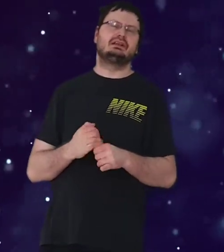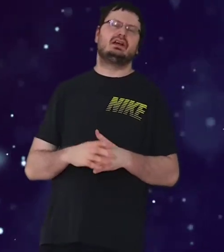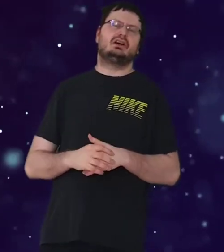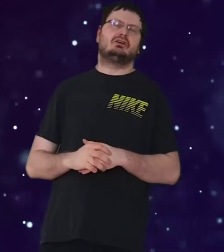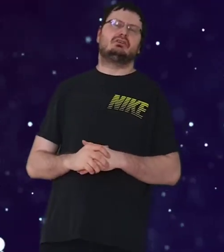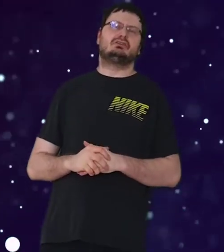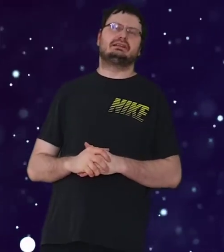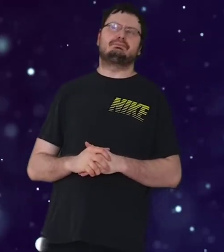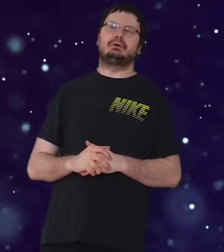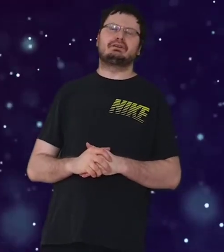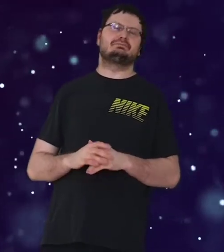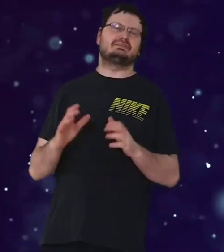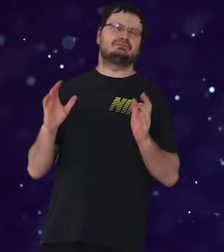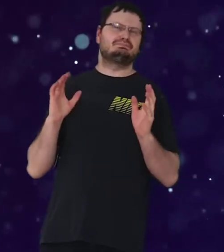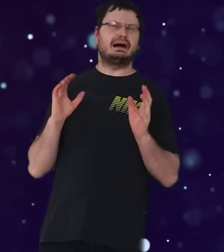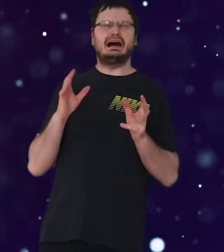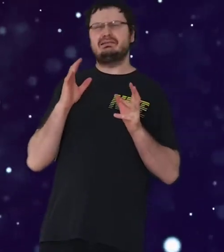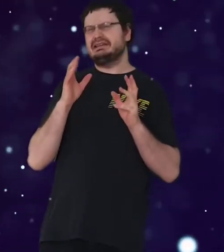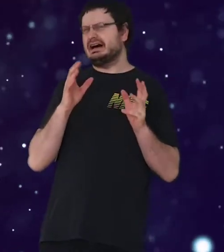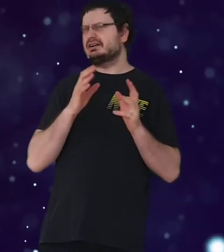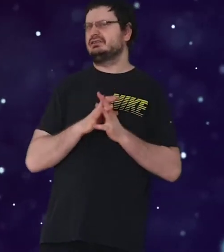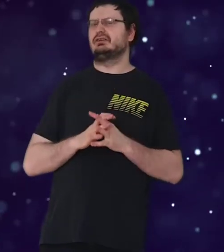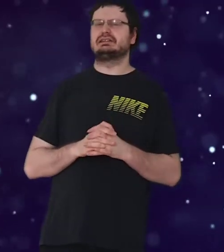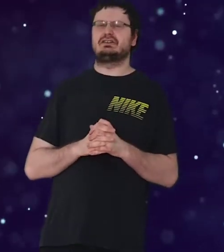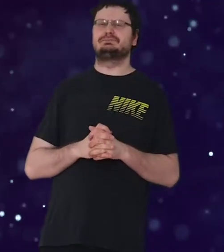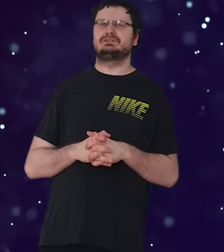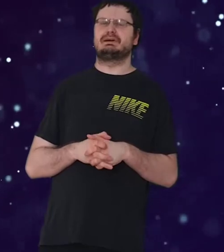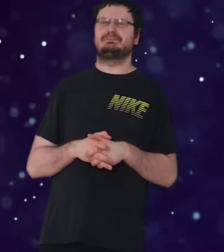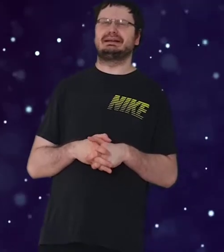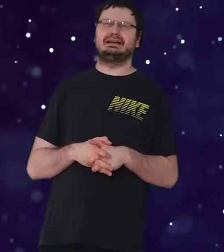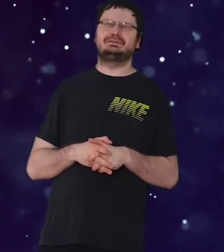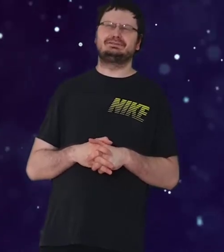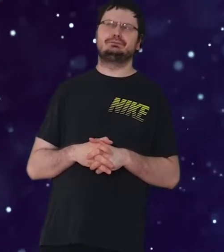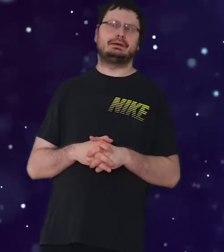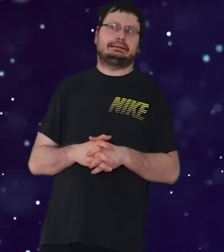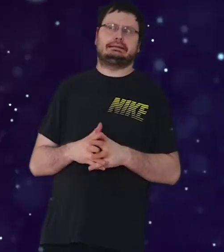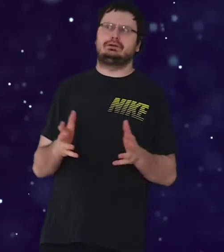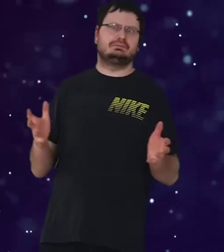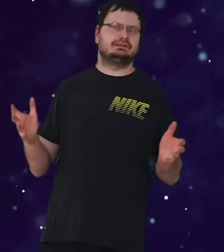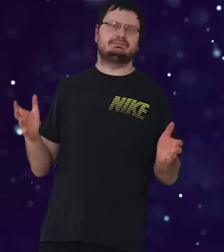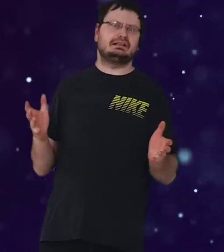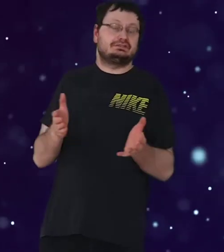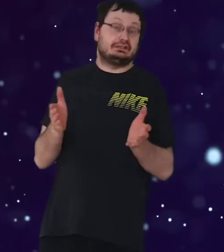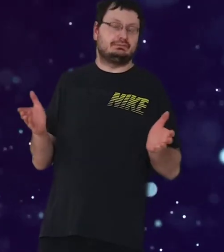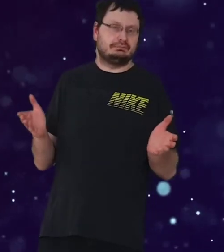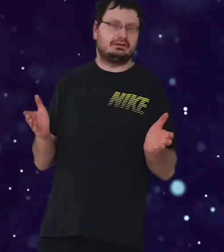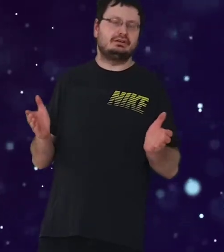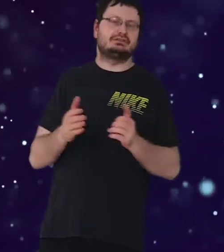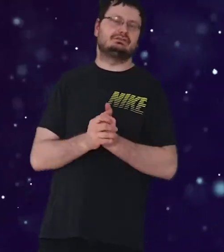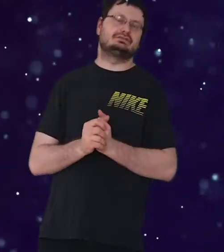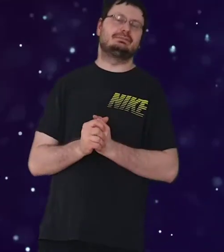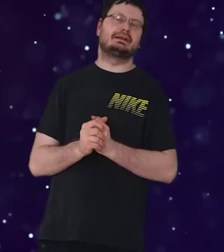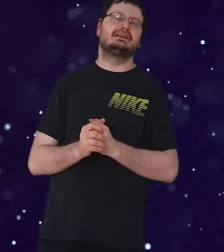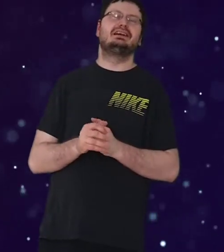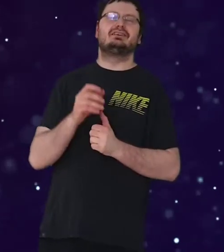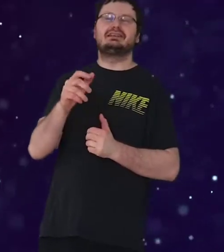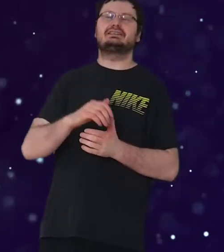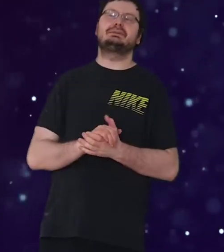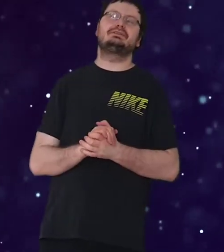und dann bräuchte man so ein paar Jahre die Leute aus, bis man begreift, so weiter können wir nicht machen, gehen immer mehr Leute zu uns weg. Und da ist mein